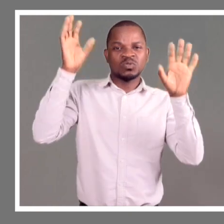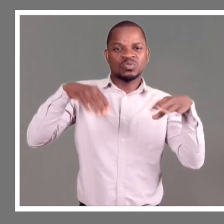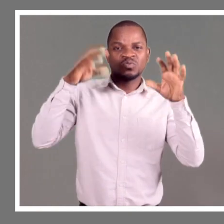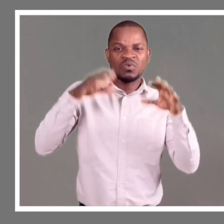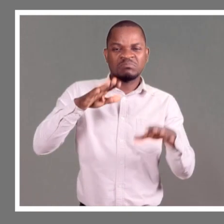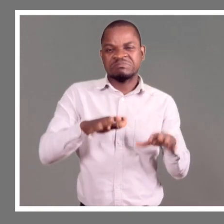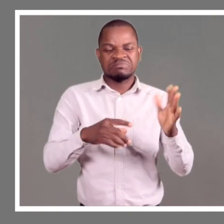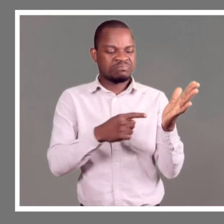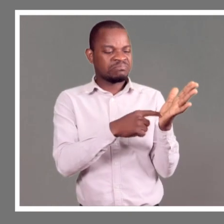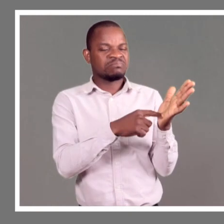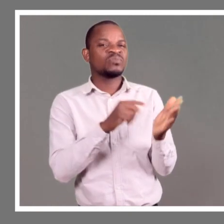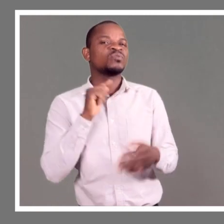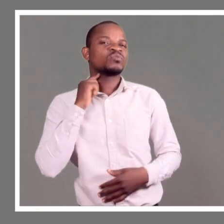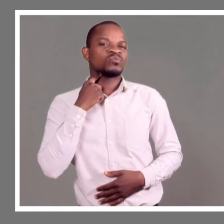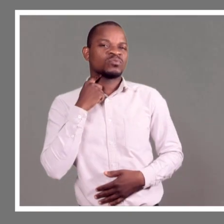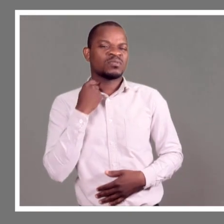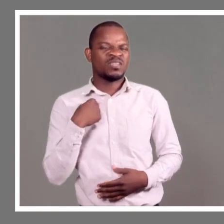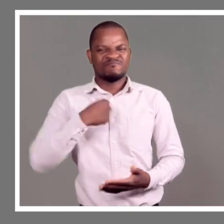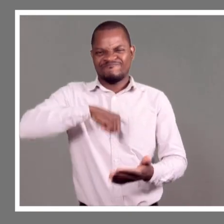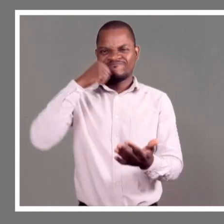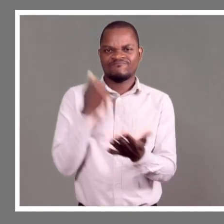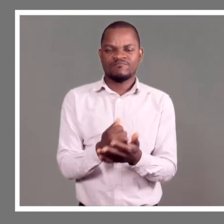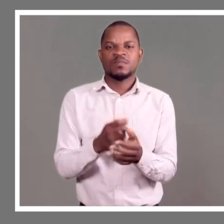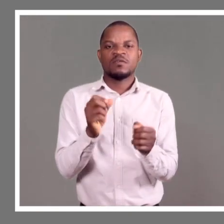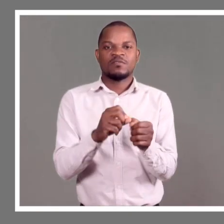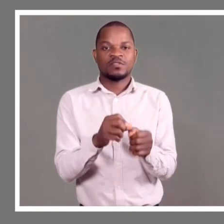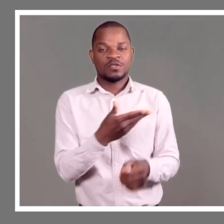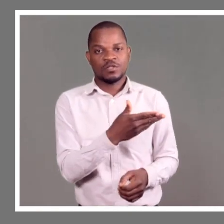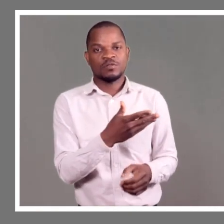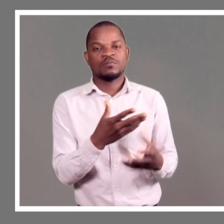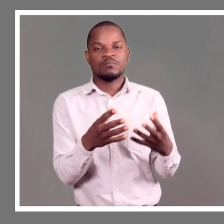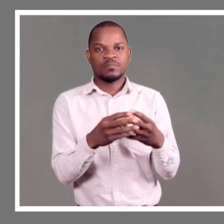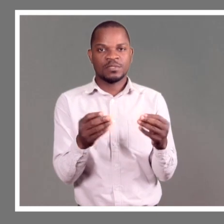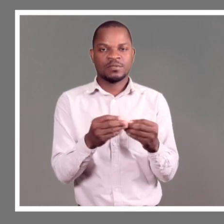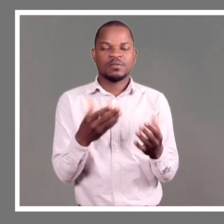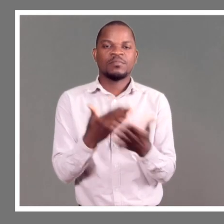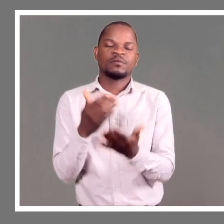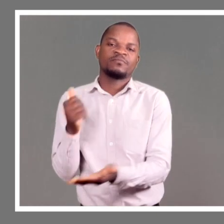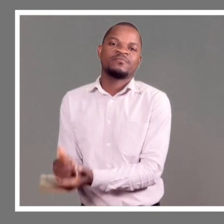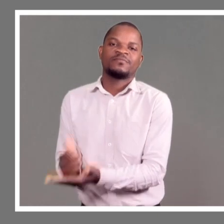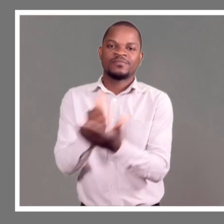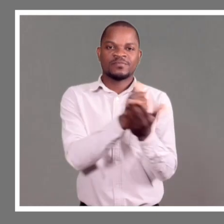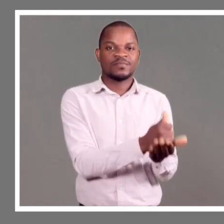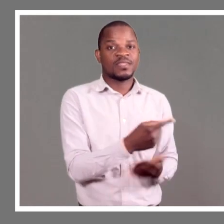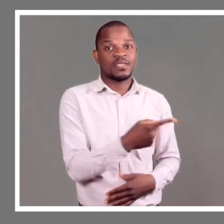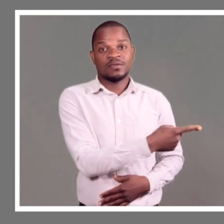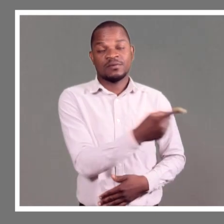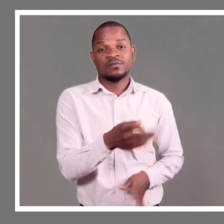Então, pensei em fazer esses blocos de mão, para poderem, eles usarem, quando vão à caça de banho, não sujam as